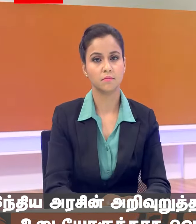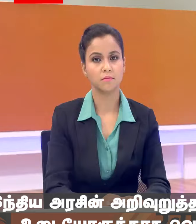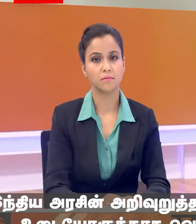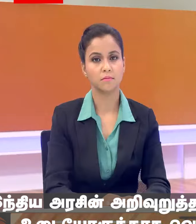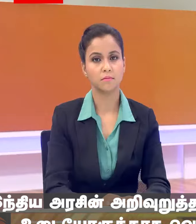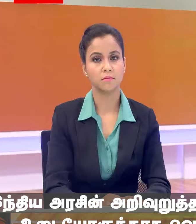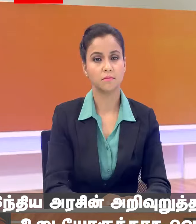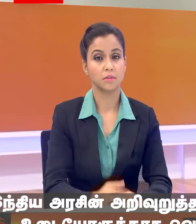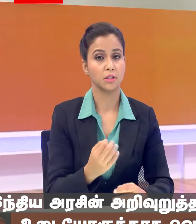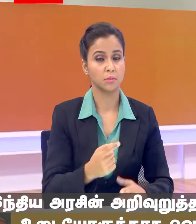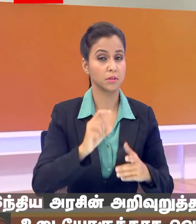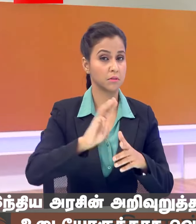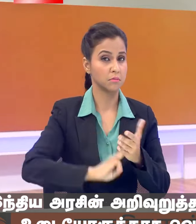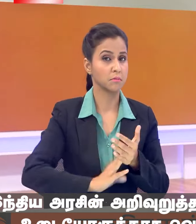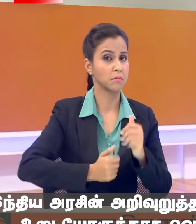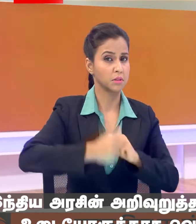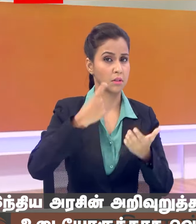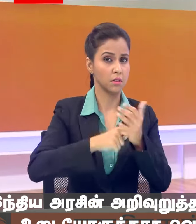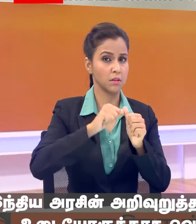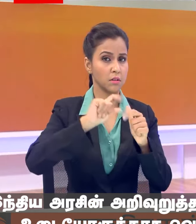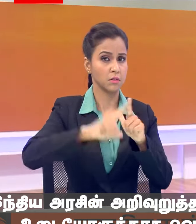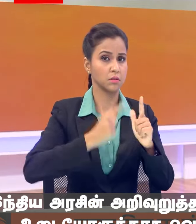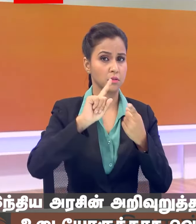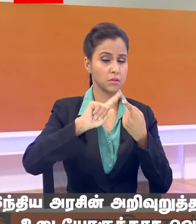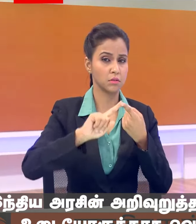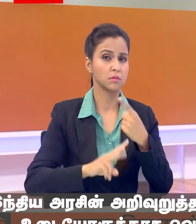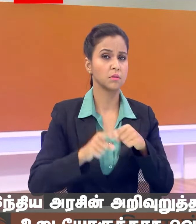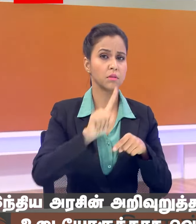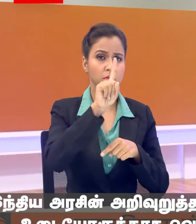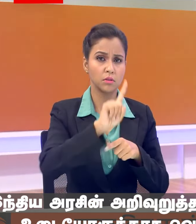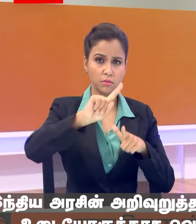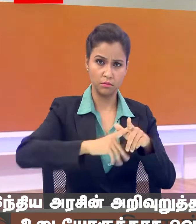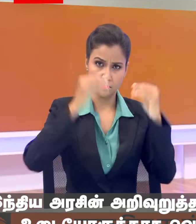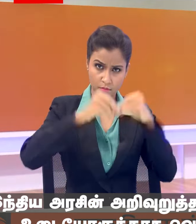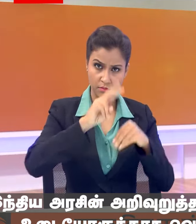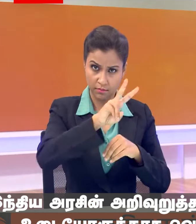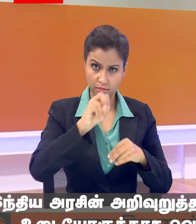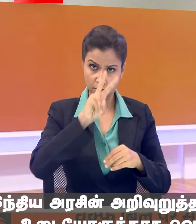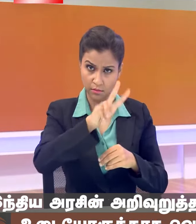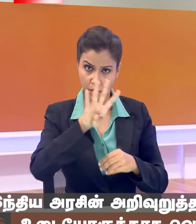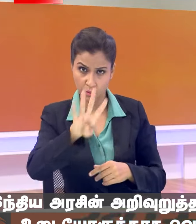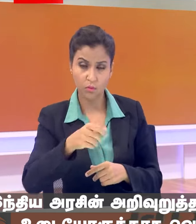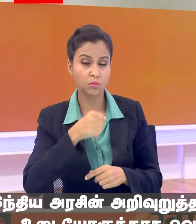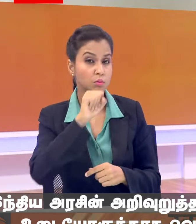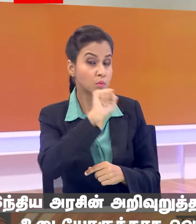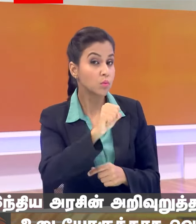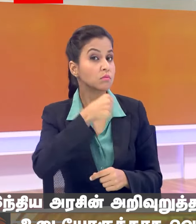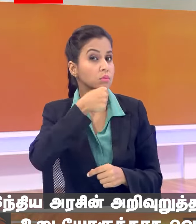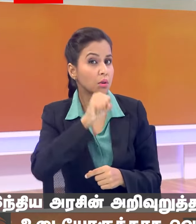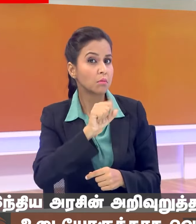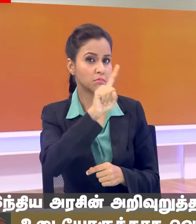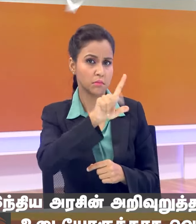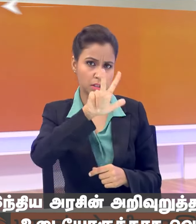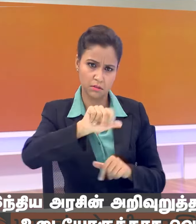मुखे चुनाव आयुक्त राजीव कुमार ने कहा कि एक जुलाई दोहजार चौबिस तक जो डागरिक अपनी उम्र 18 साल पूरी कर चुके